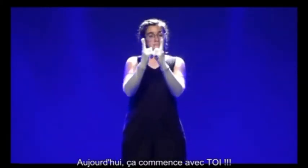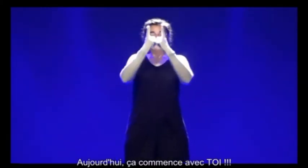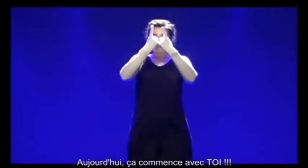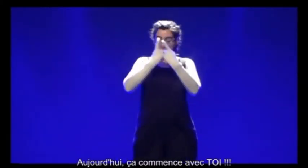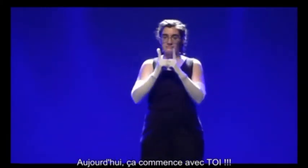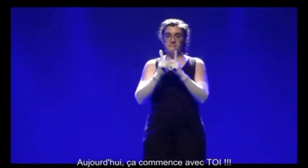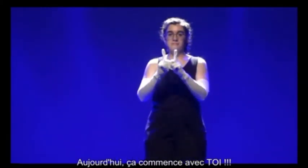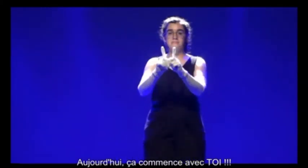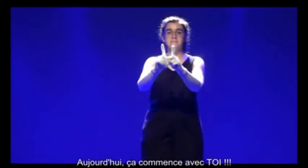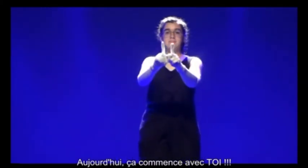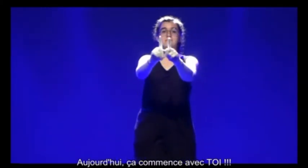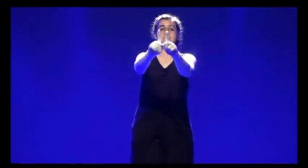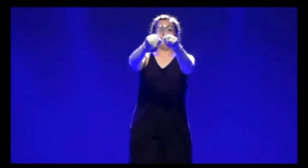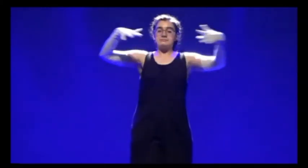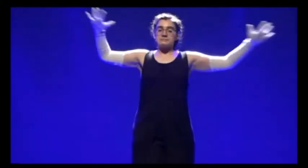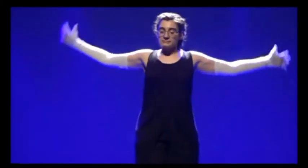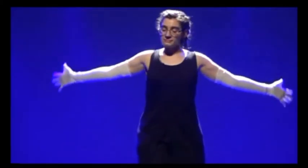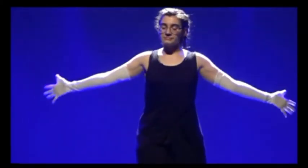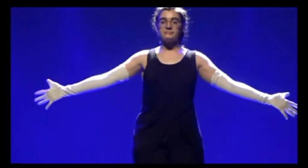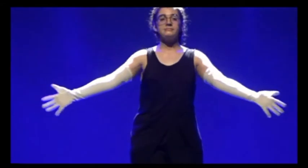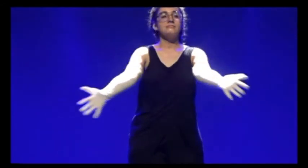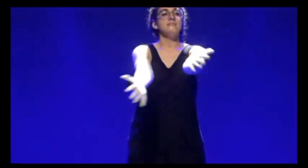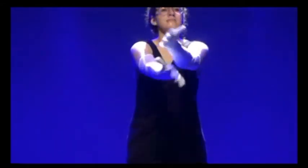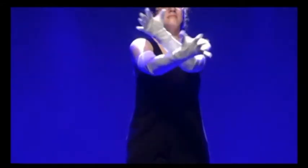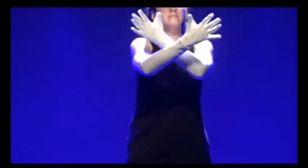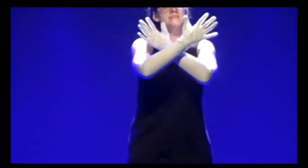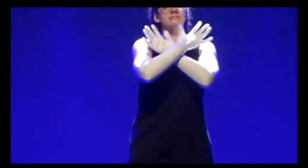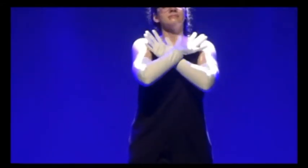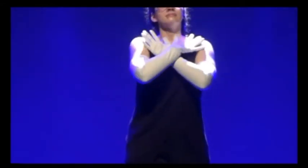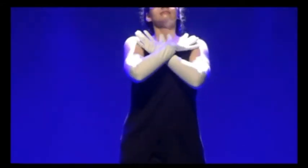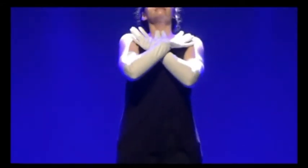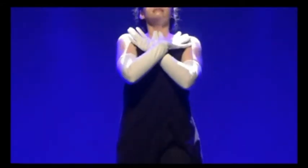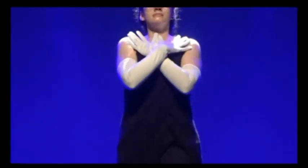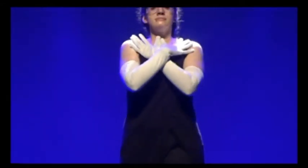avec toi. Non, rien de non,